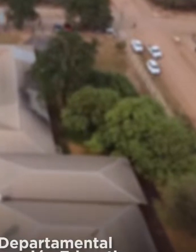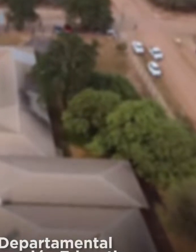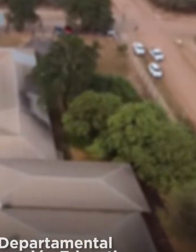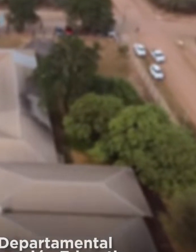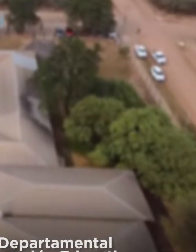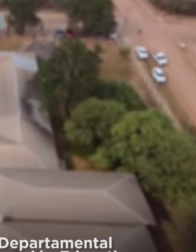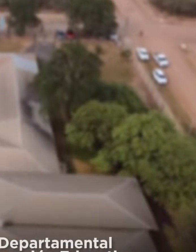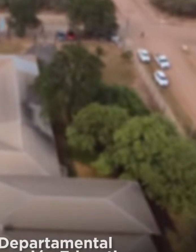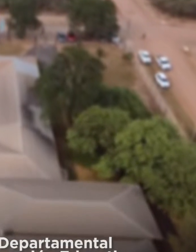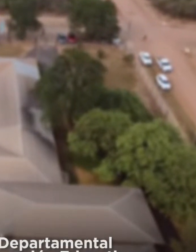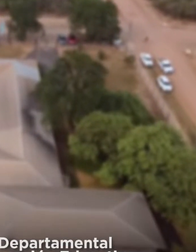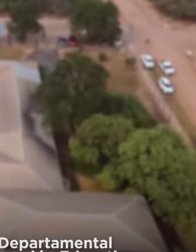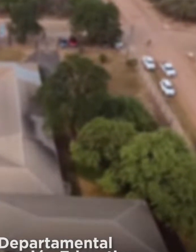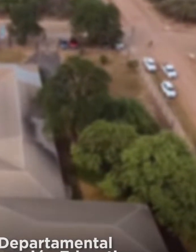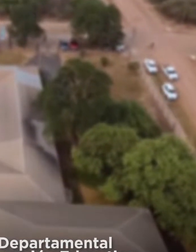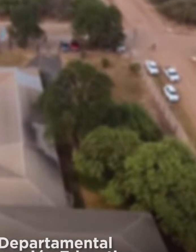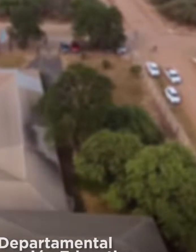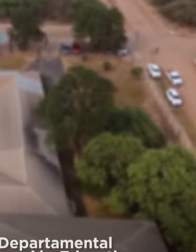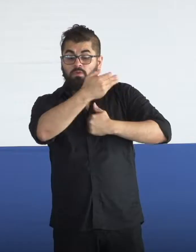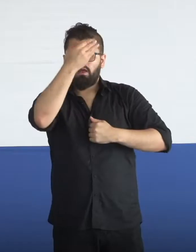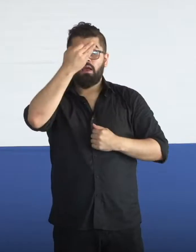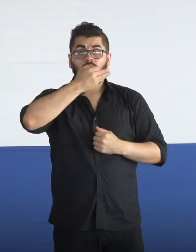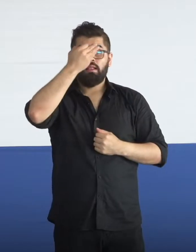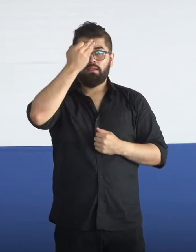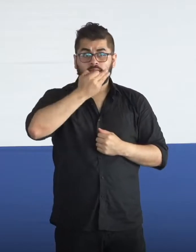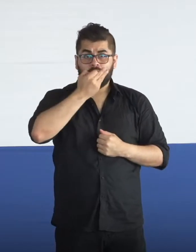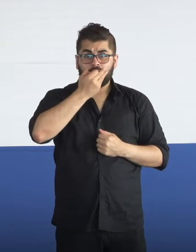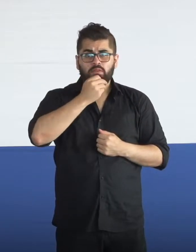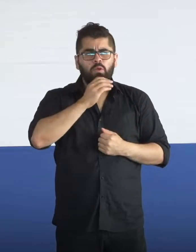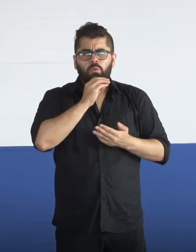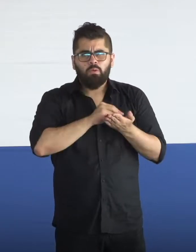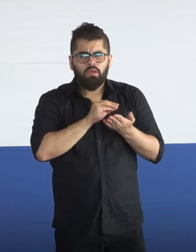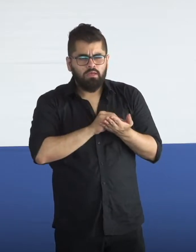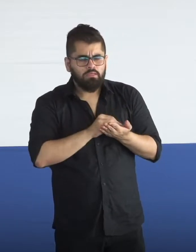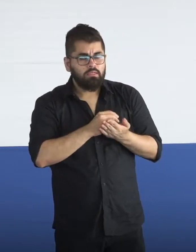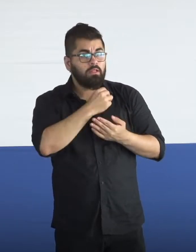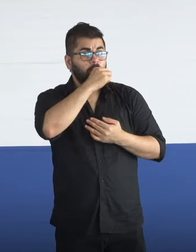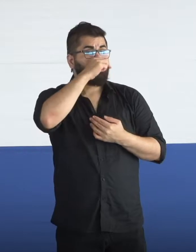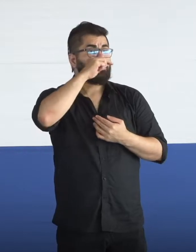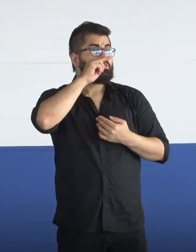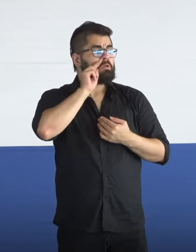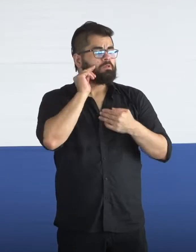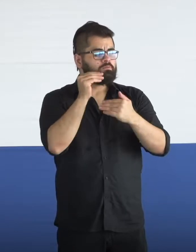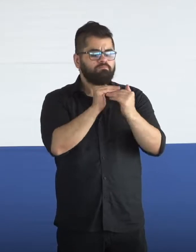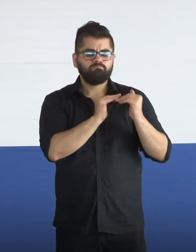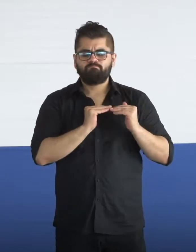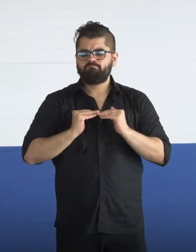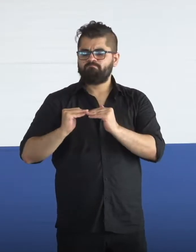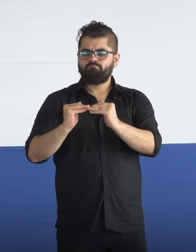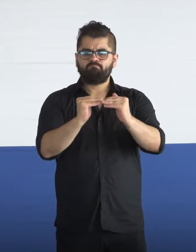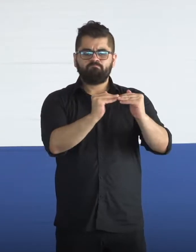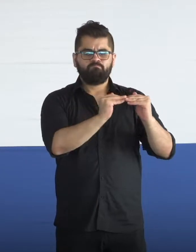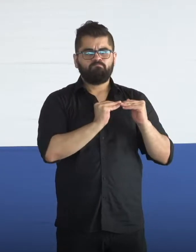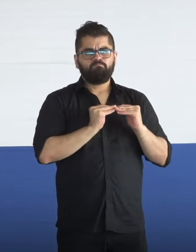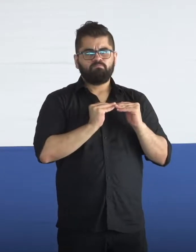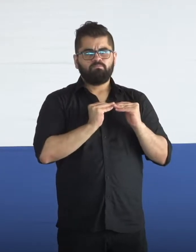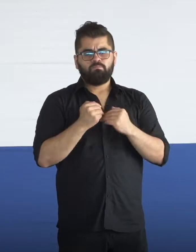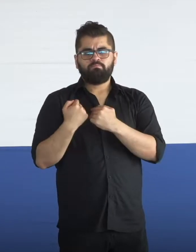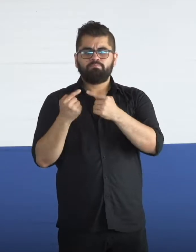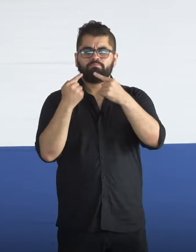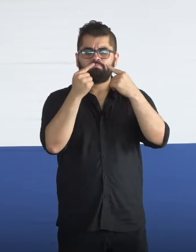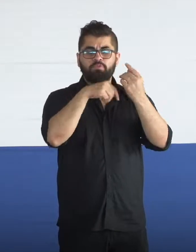El gran desafío de la calidad pasa ahora por una educación equitativa por sobre las